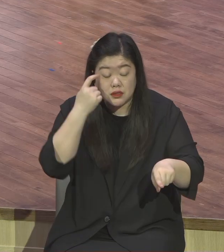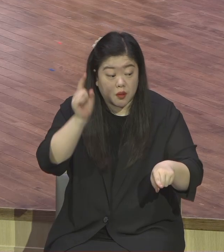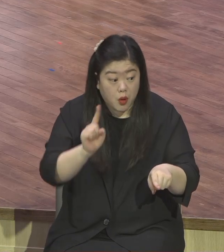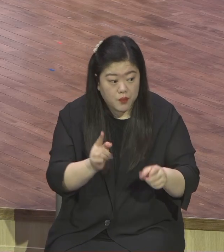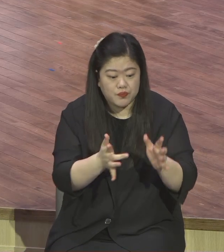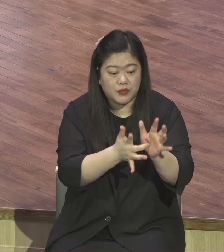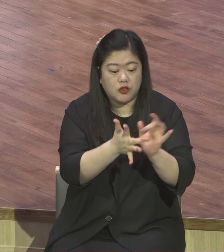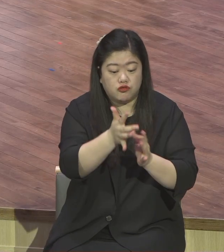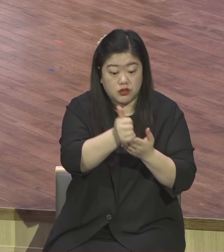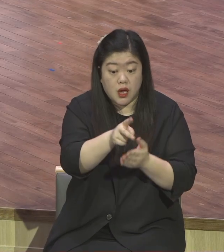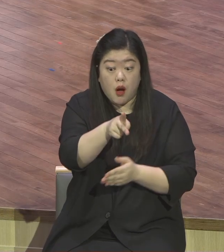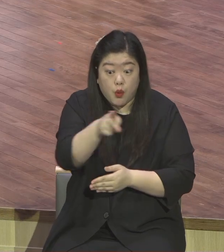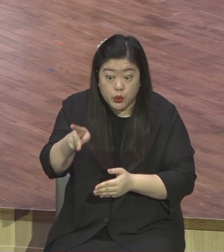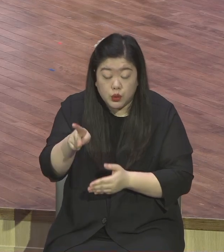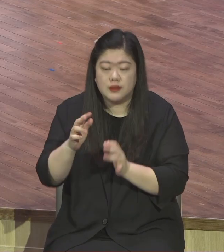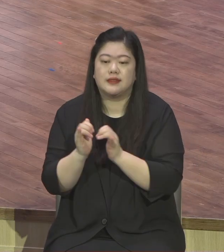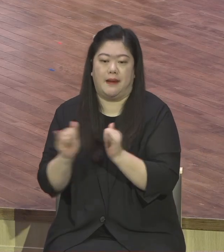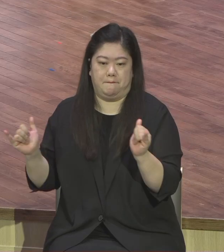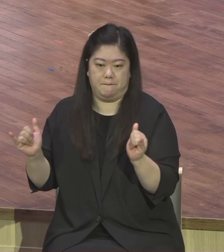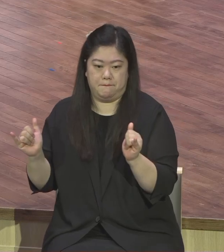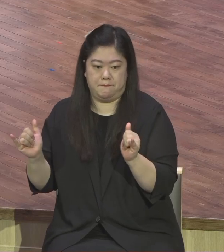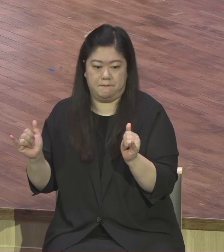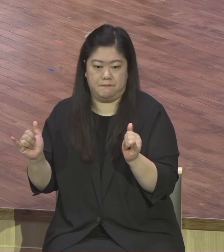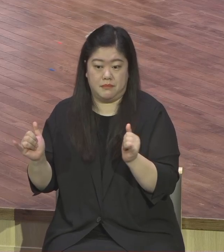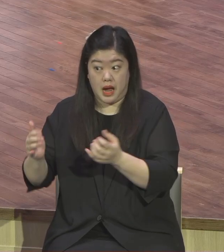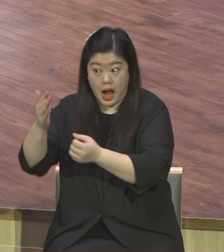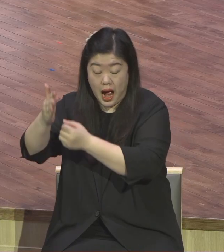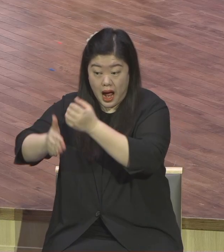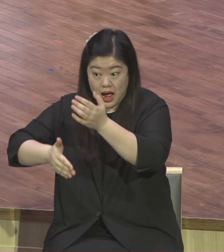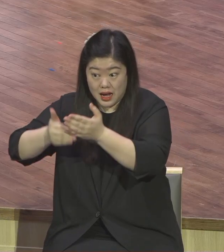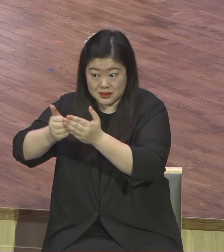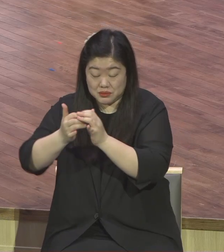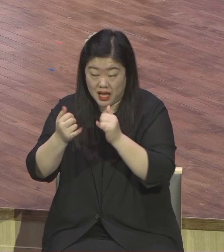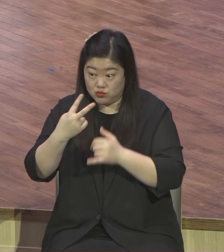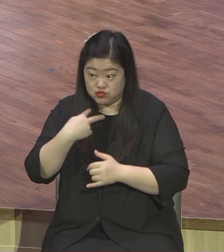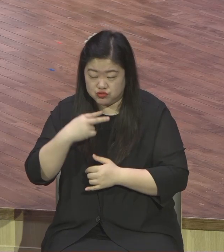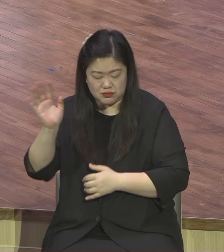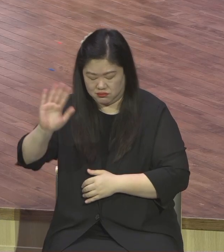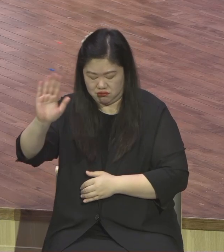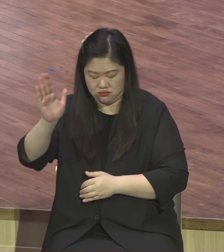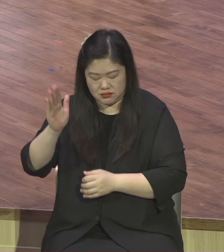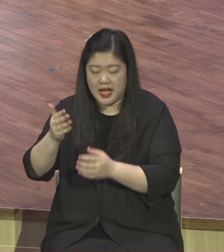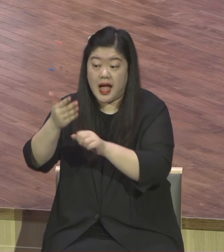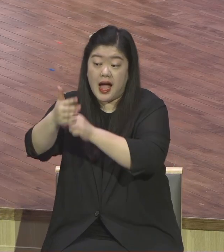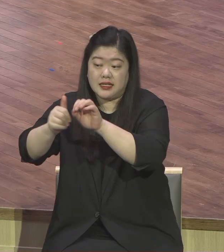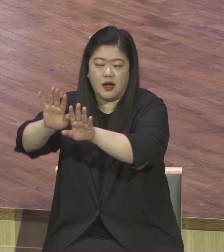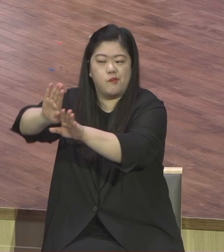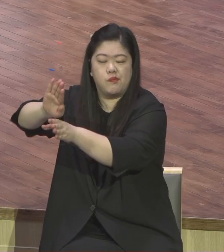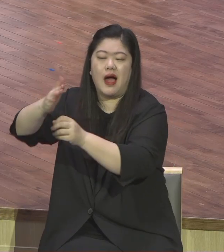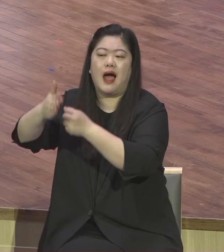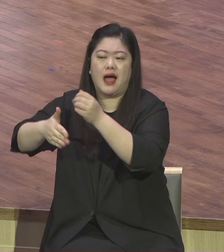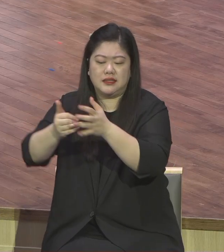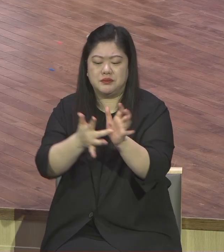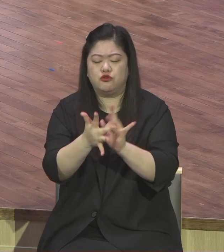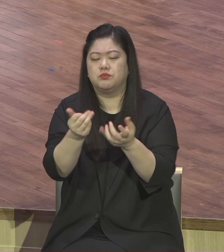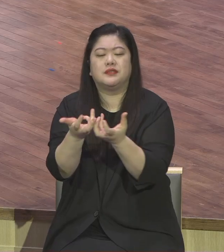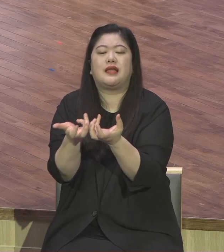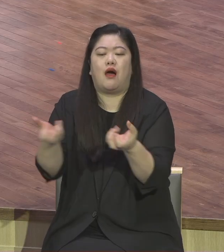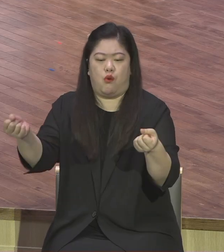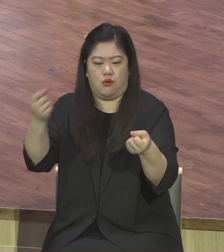인간의 이성으로만 해석했어요. 이 수바이처는 무화과나무 사건에 대해서 이렇게 표현했습니다. 무화과 저주